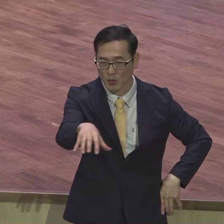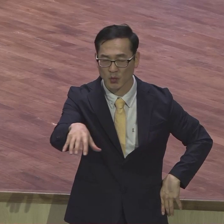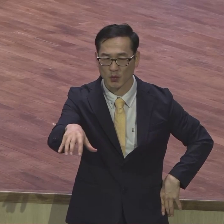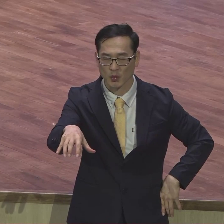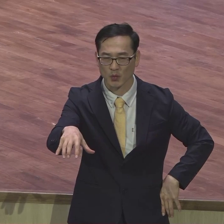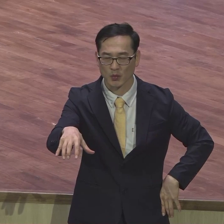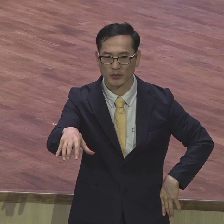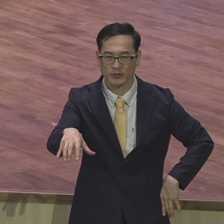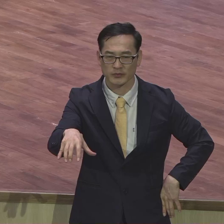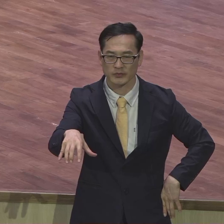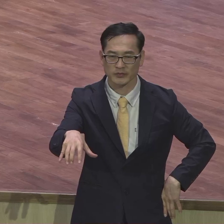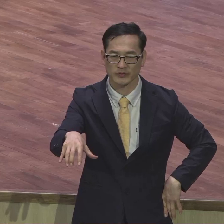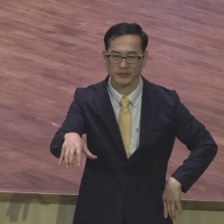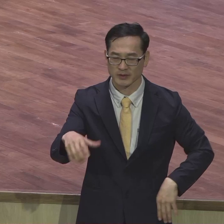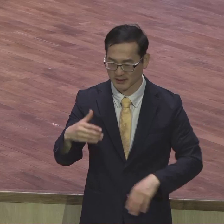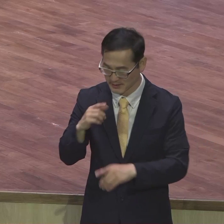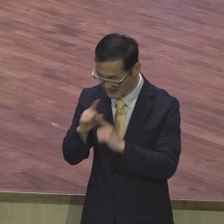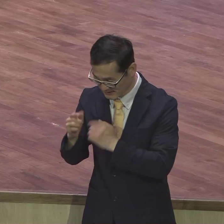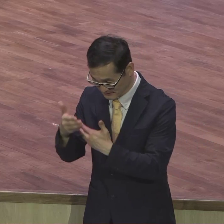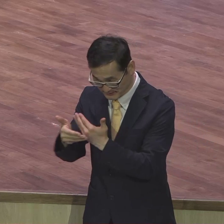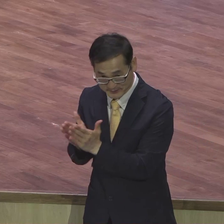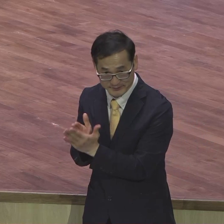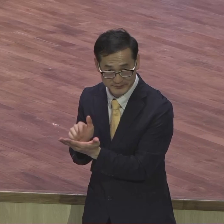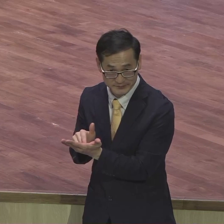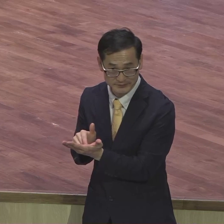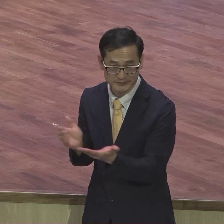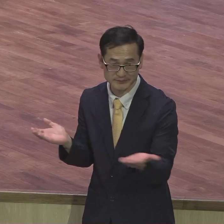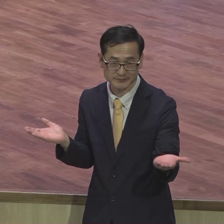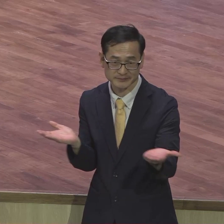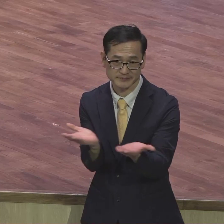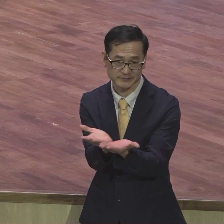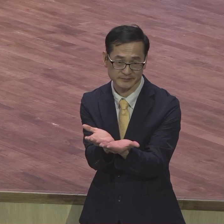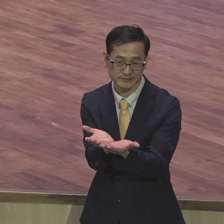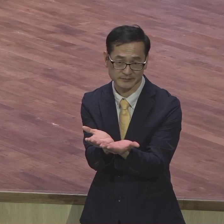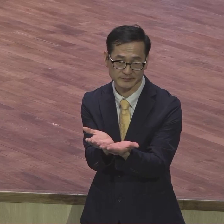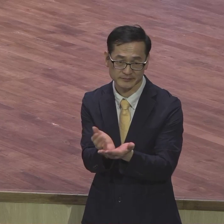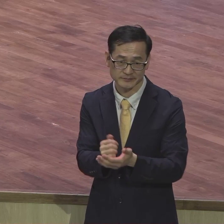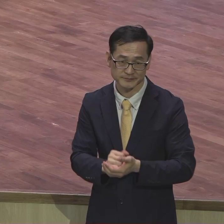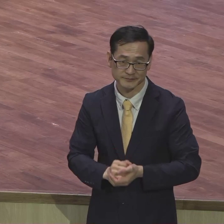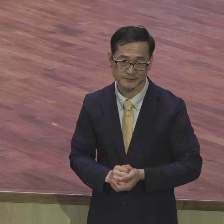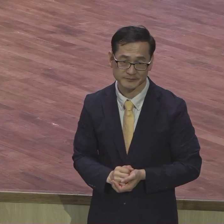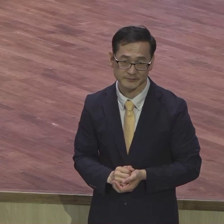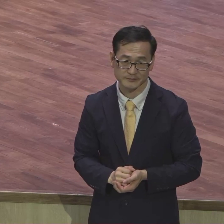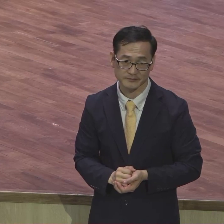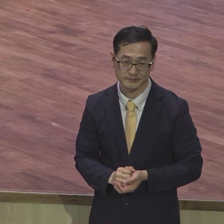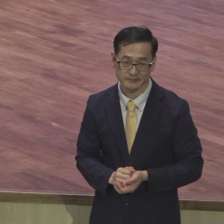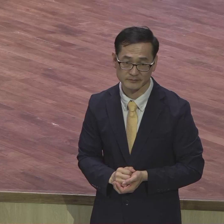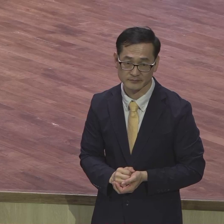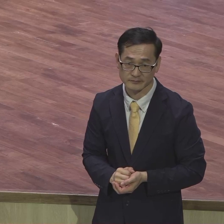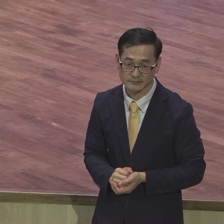이 상세기 3장 11장 누가 갖다 줬어요 누가 만든 거예요 누구 작품이에요